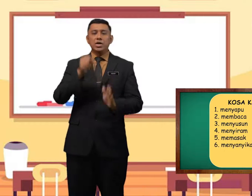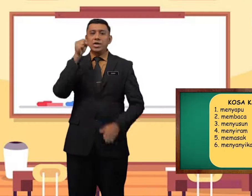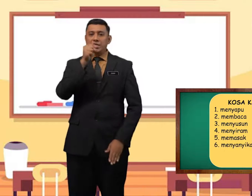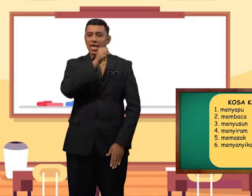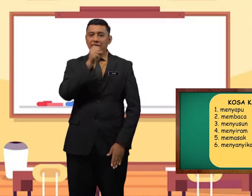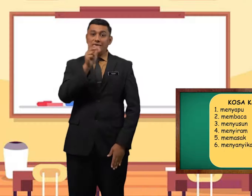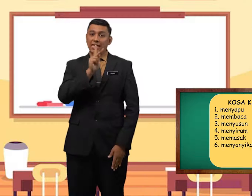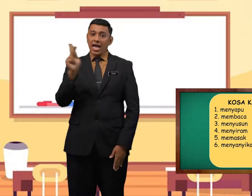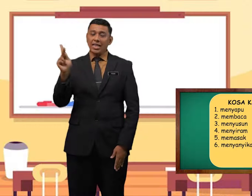menyanyikan,